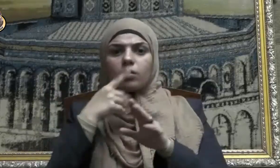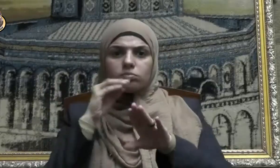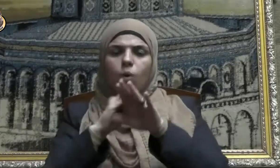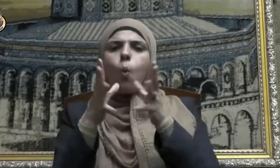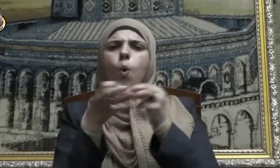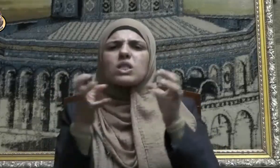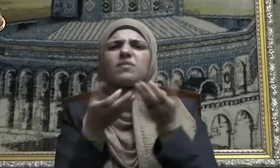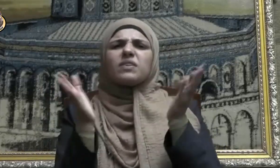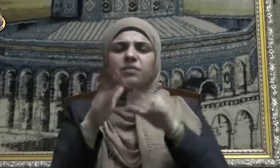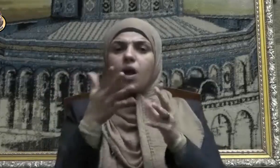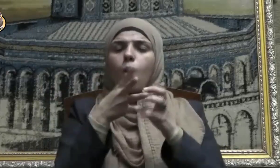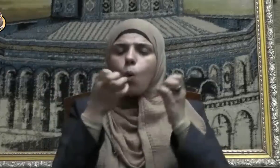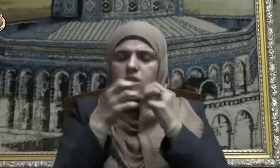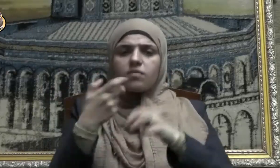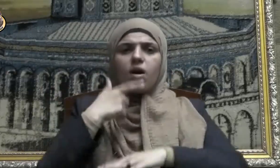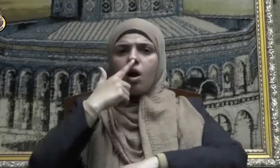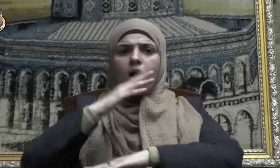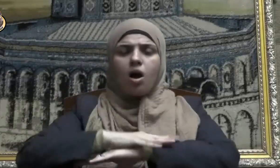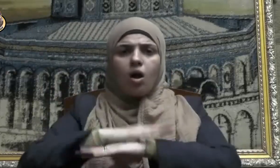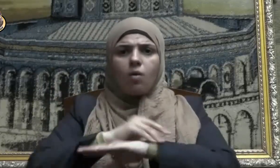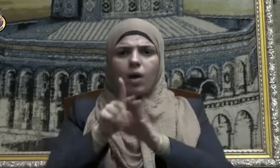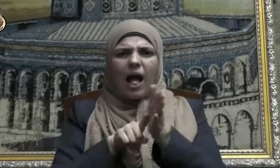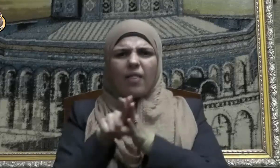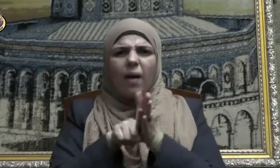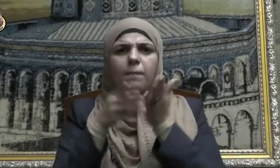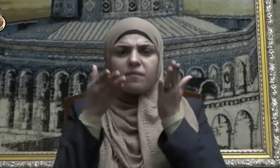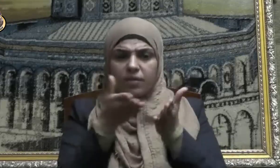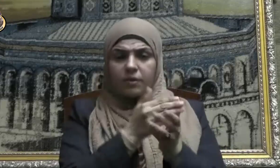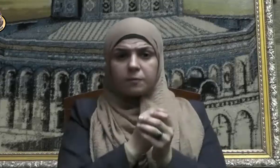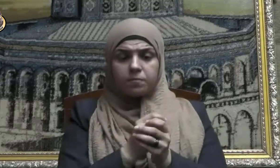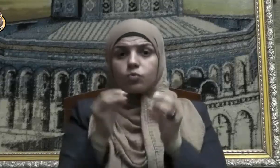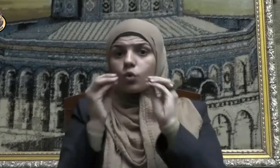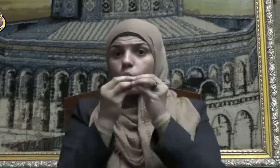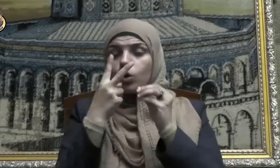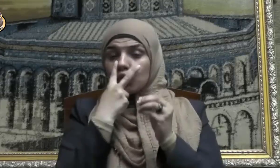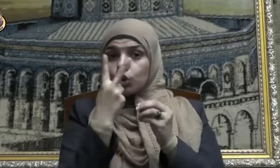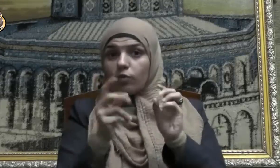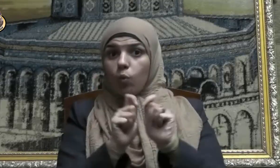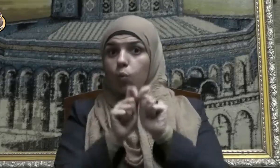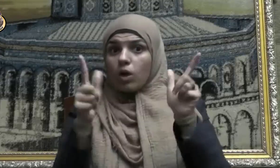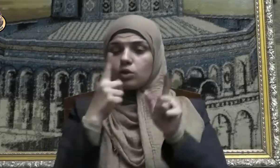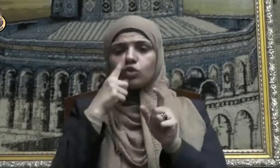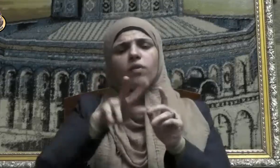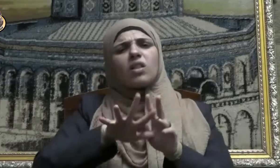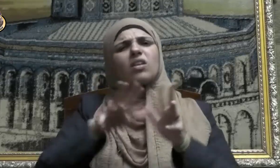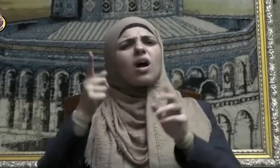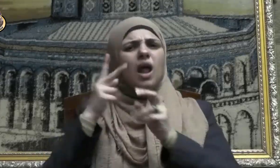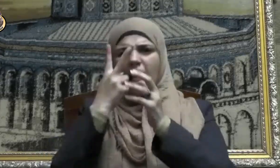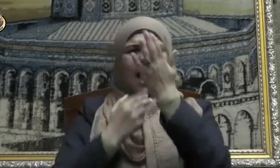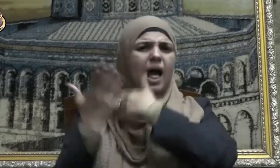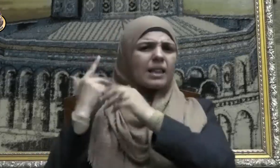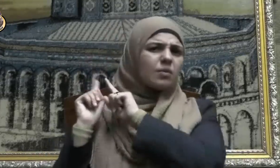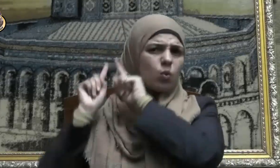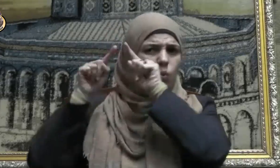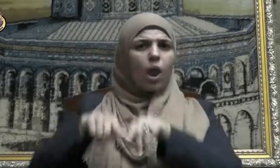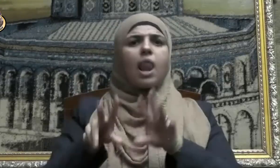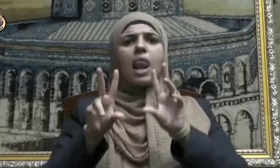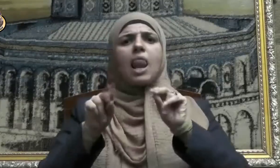وأخلاقهم ودسائسهم فما رأيناها تغيرت عبر الأزمان ولا اختلفت